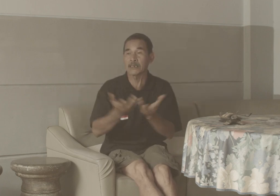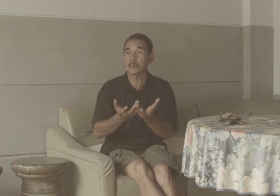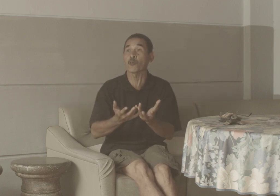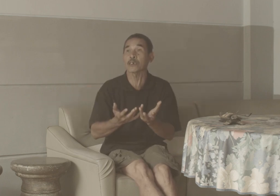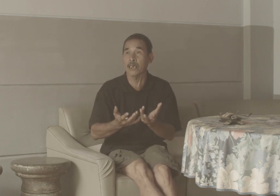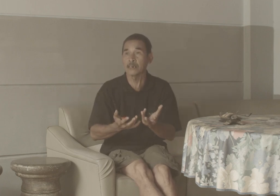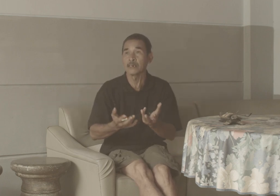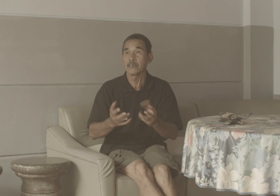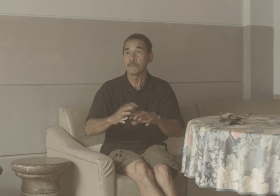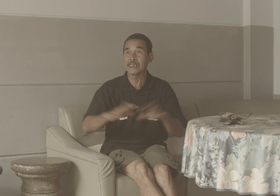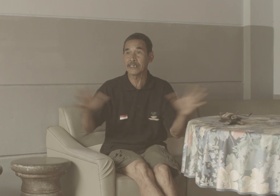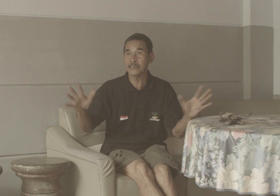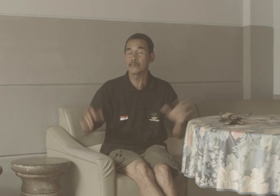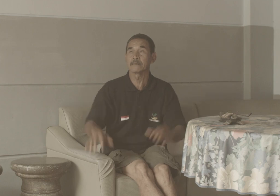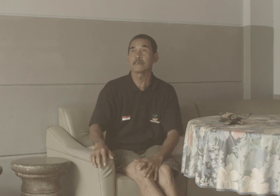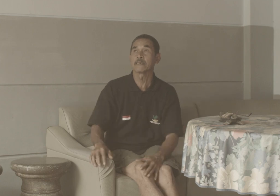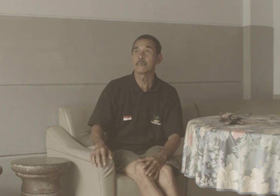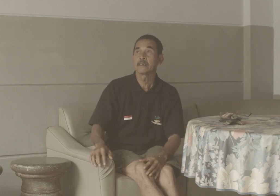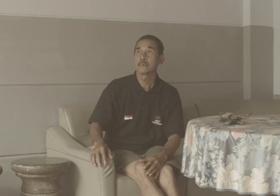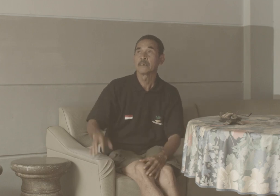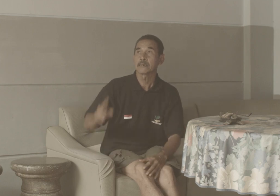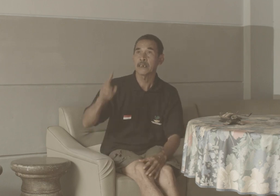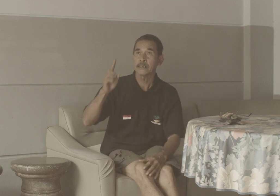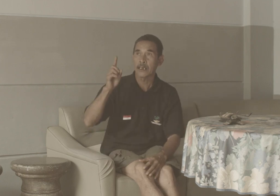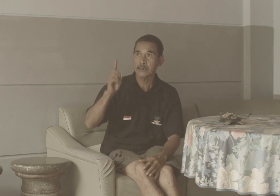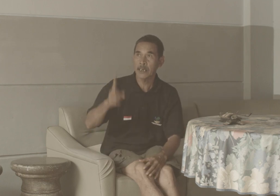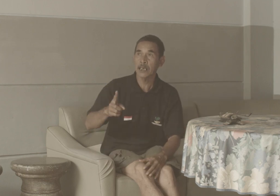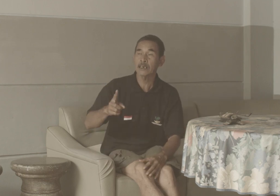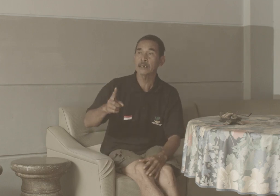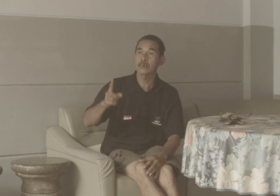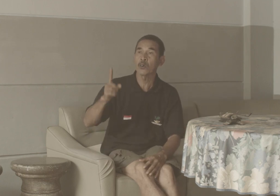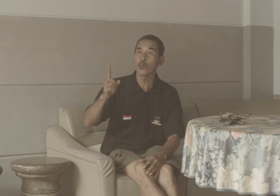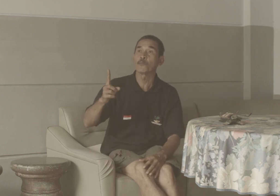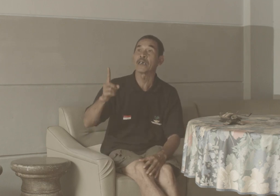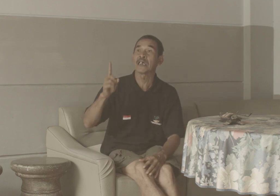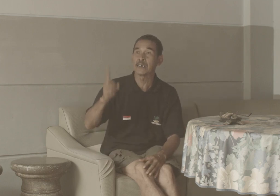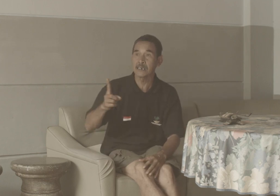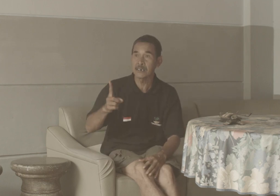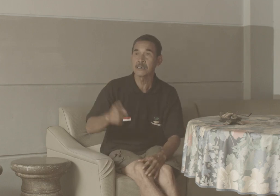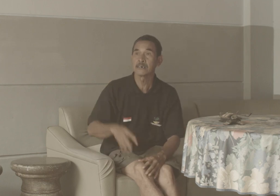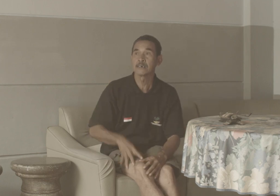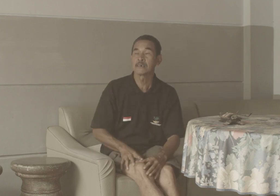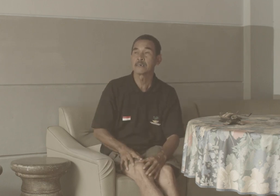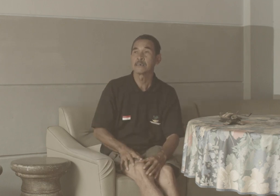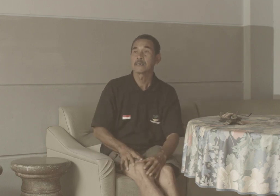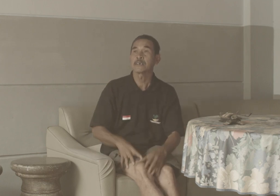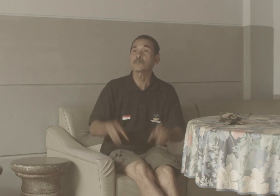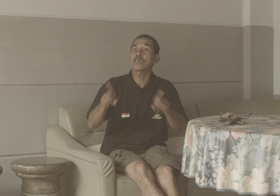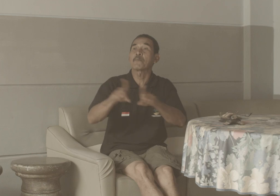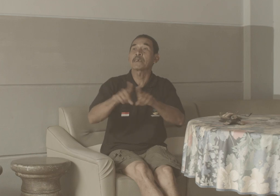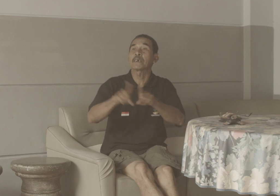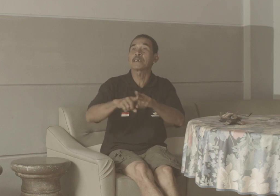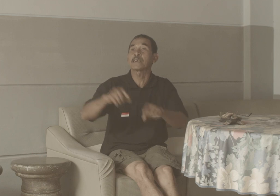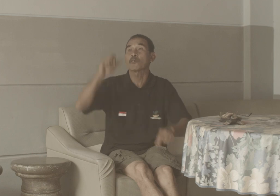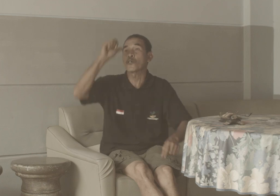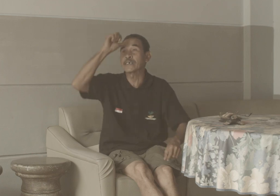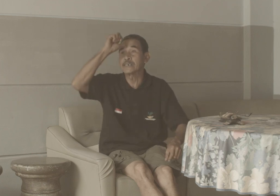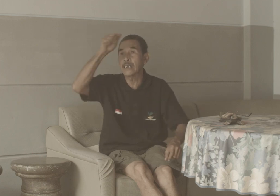Di Kedokteran Medisi Ternyata Kulok Bengkale Itu Sama Dengan Dari Kulok India